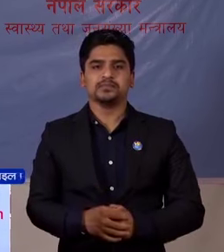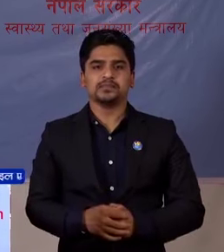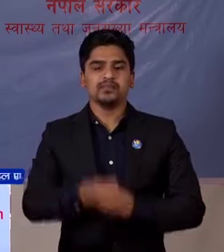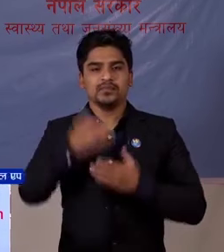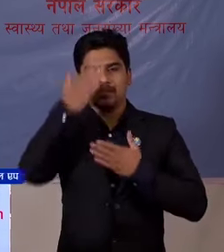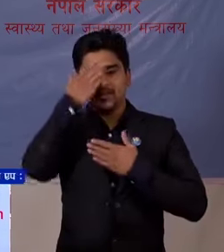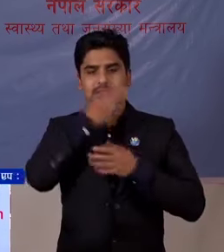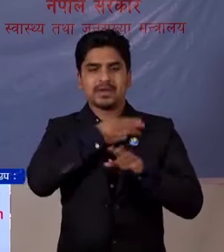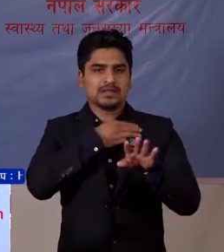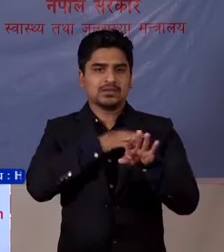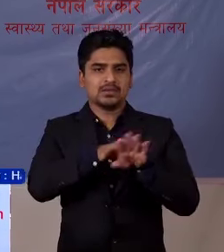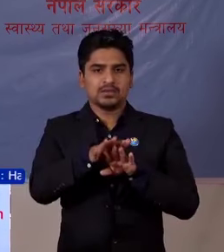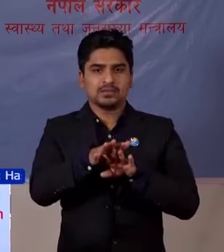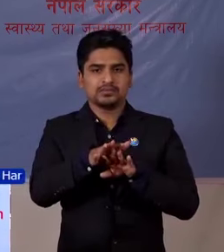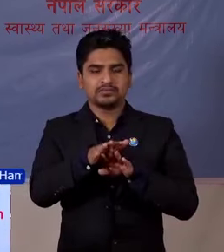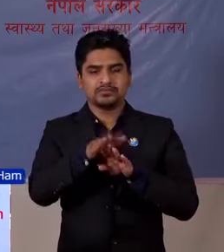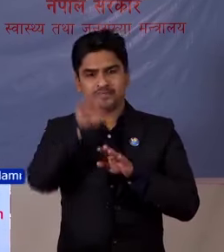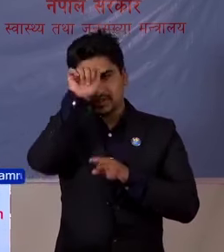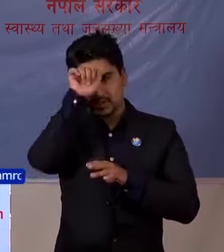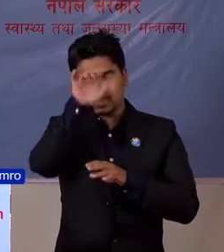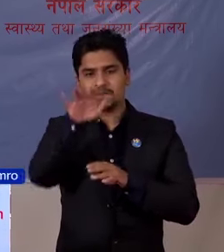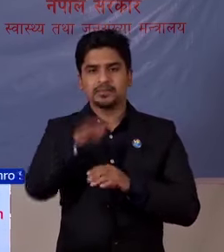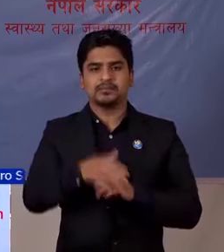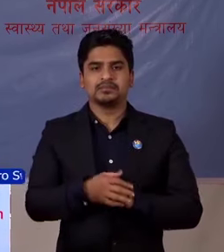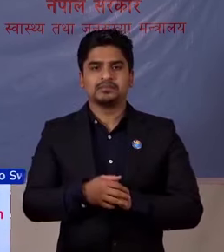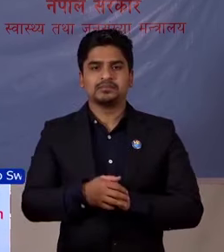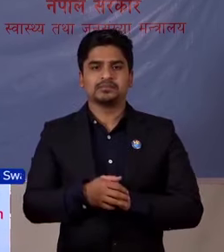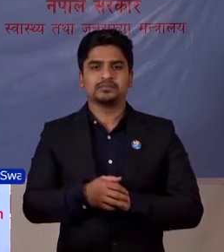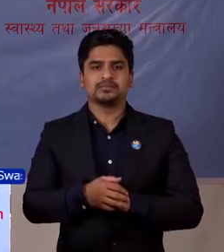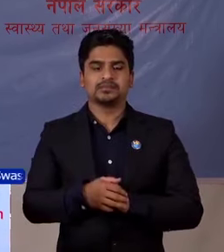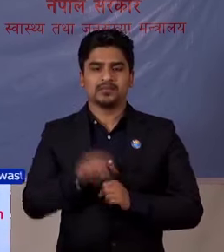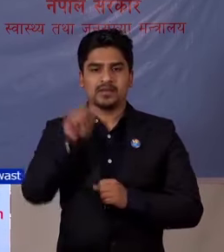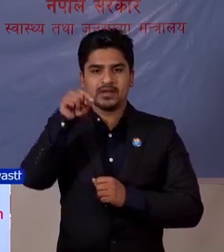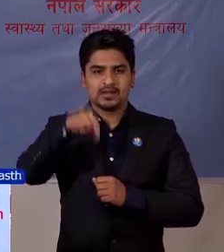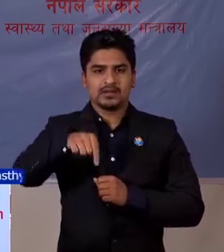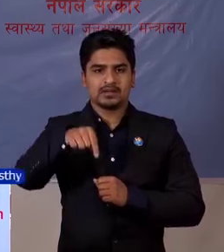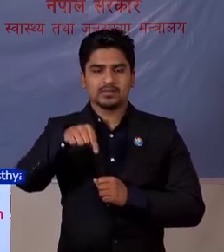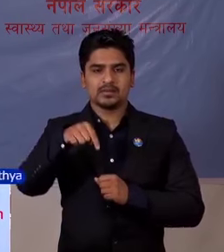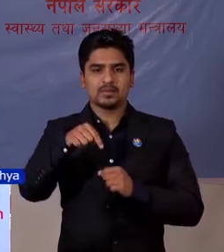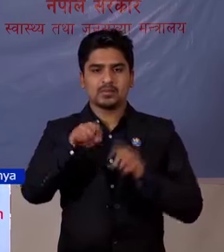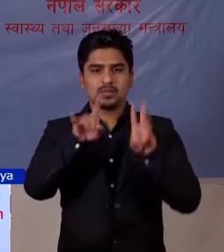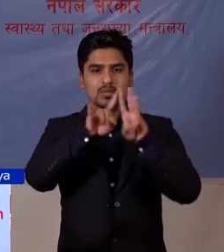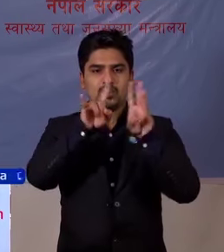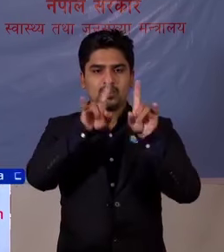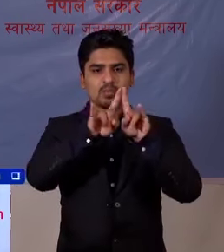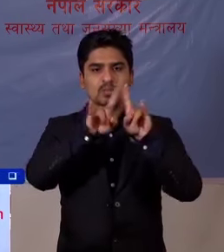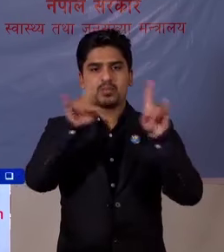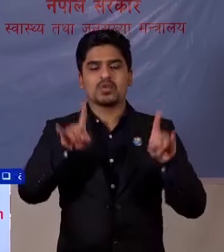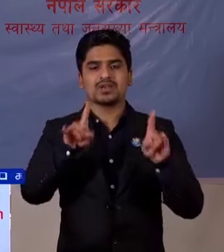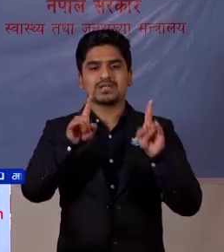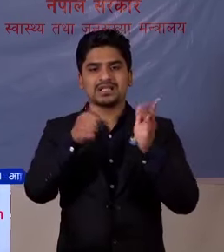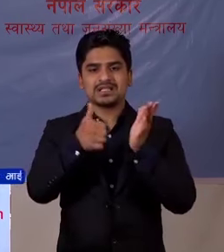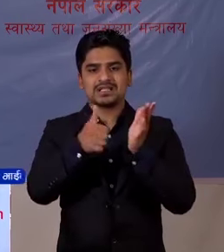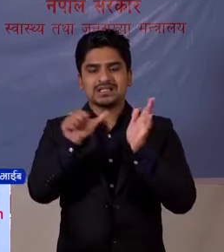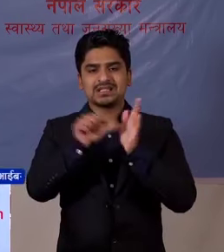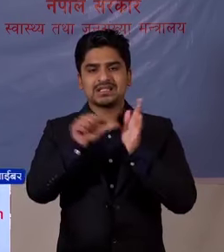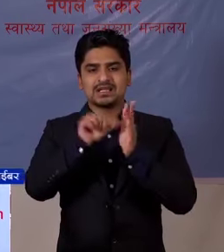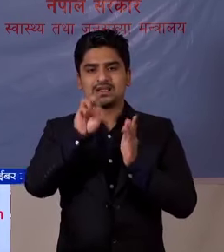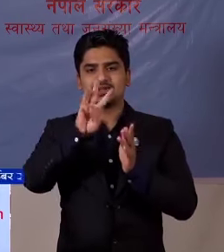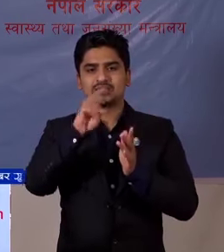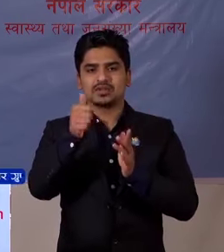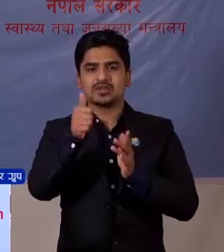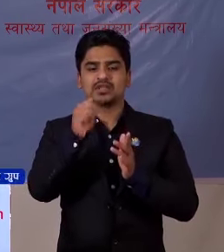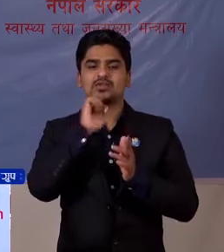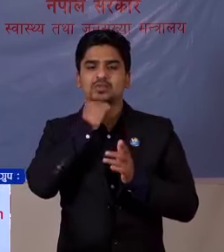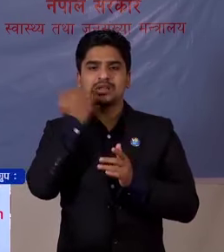संक्रमित ब्यक्तियर को विवरंदिन चाहांचु आज परसा जिल्ला का 36 बर्षिये पुरुष को